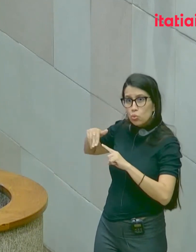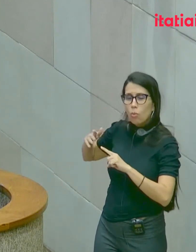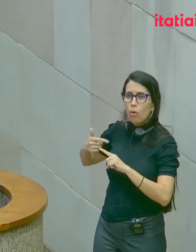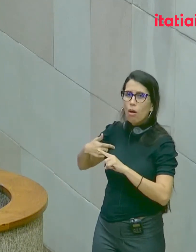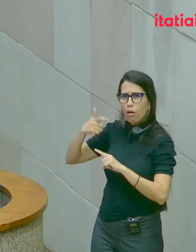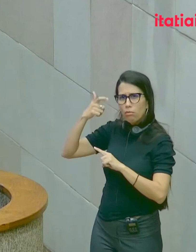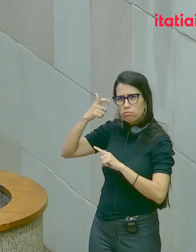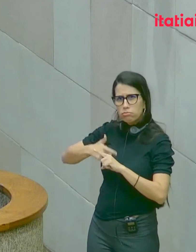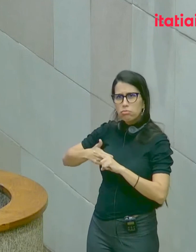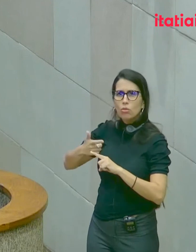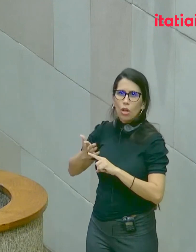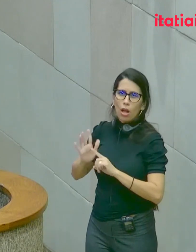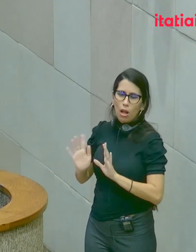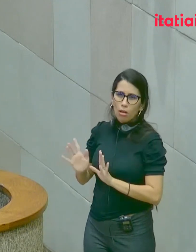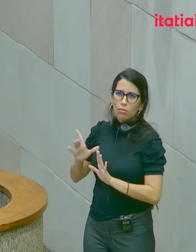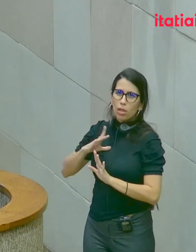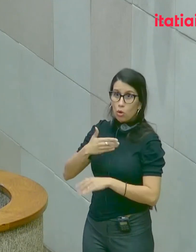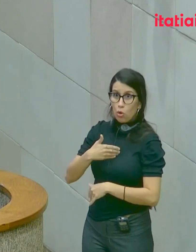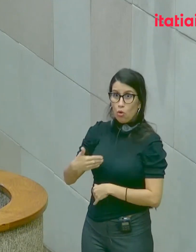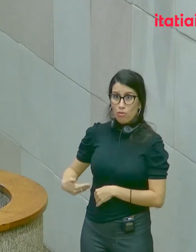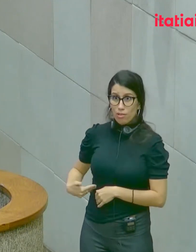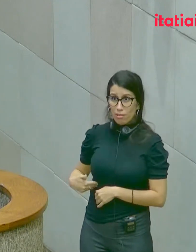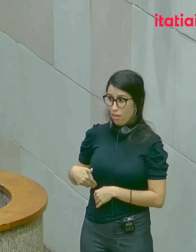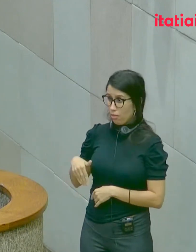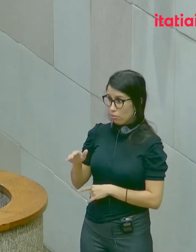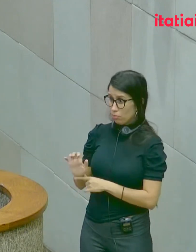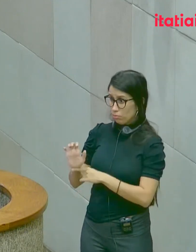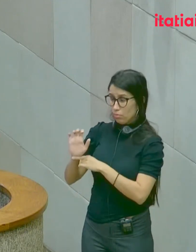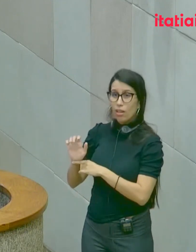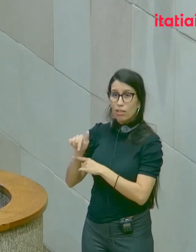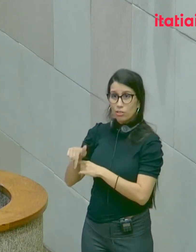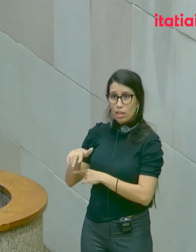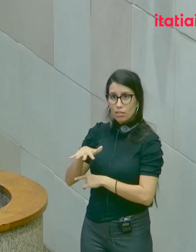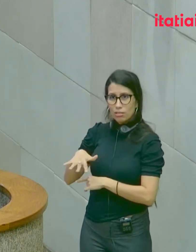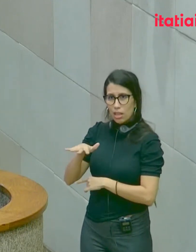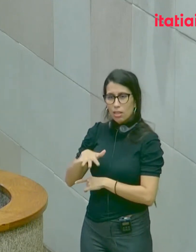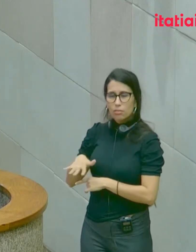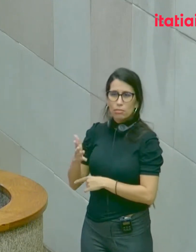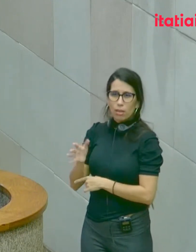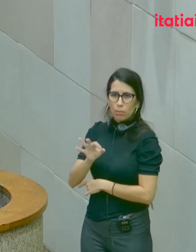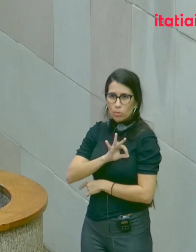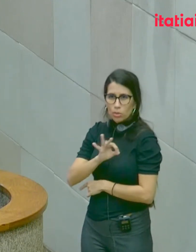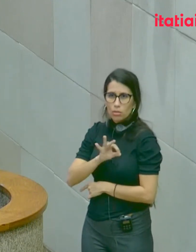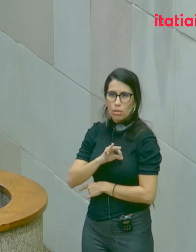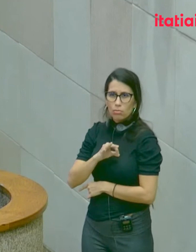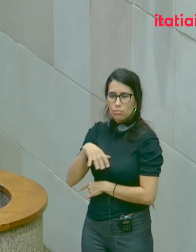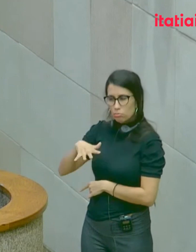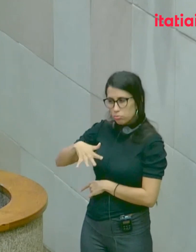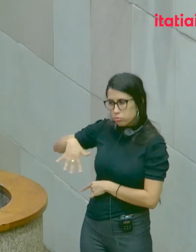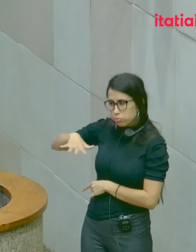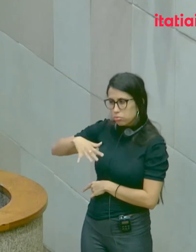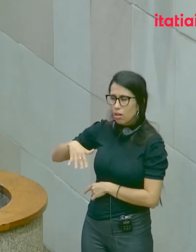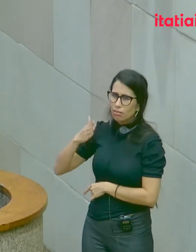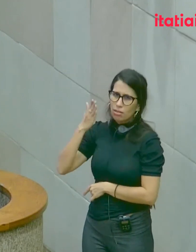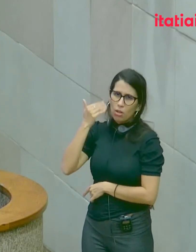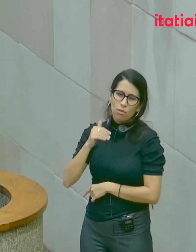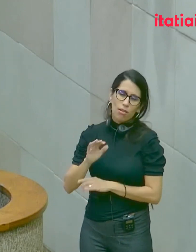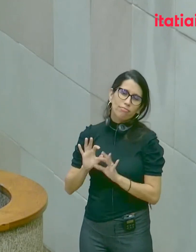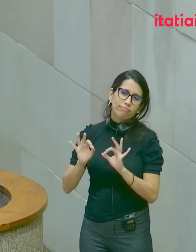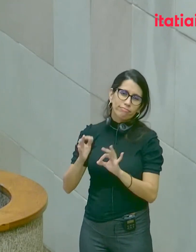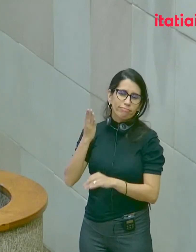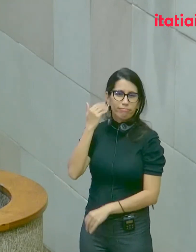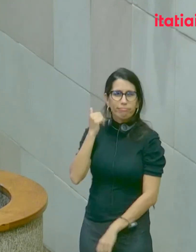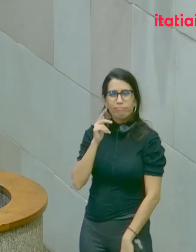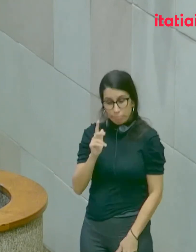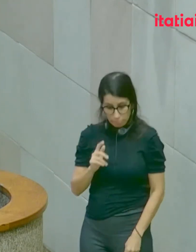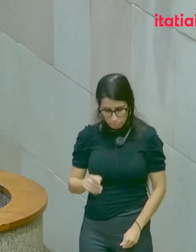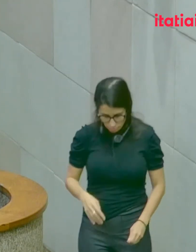governei um Estado, portanto, chefei, em última análise, polícias, e sei bem o tanto que as senhoras e